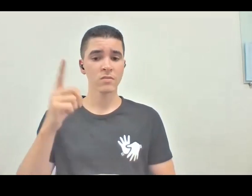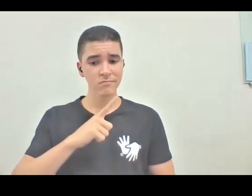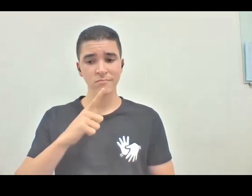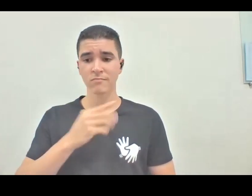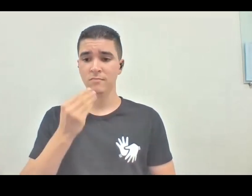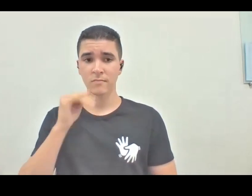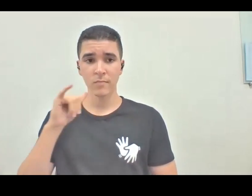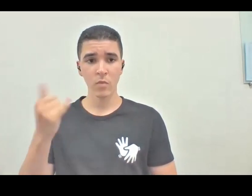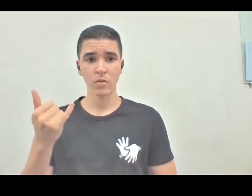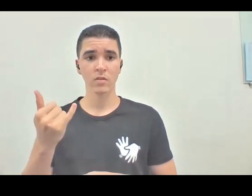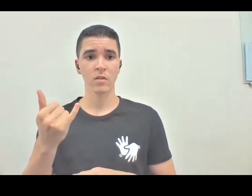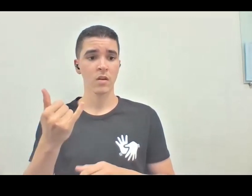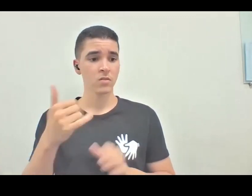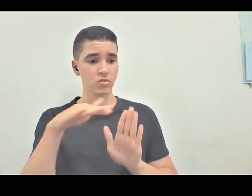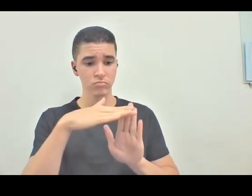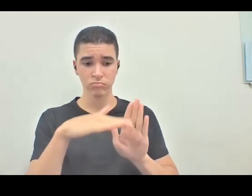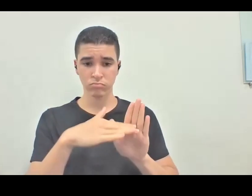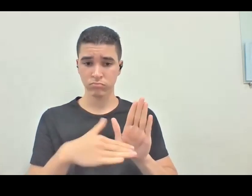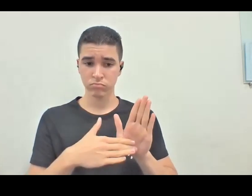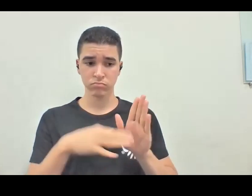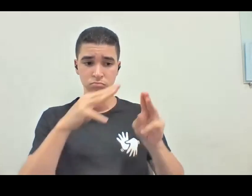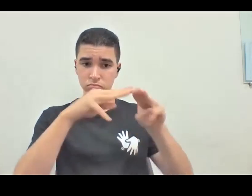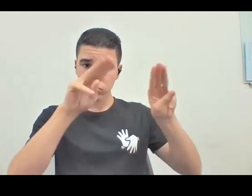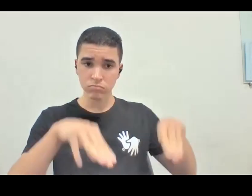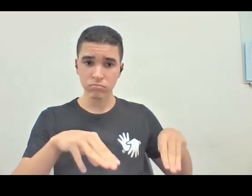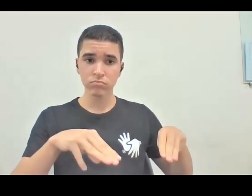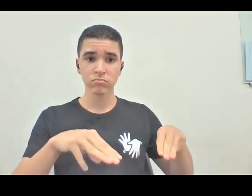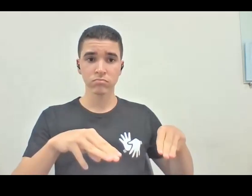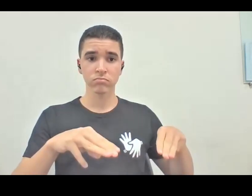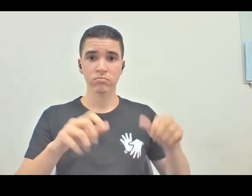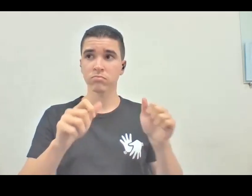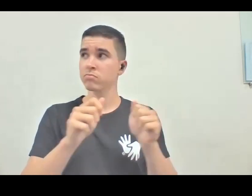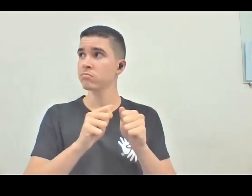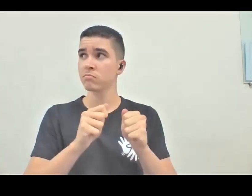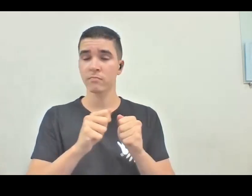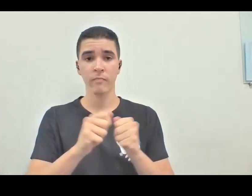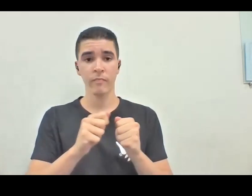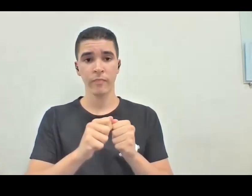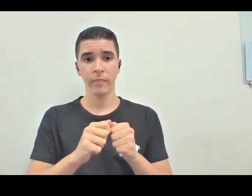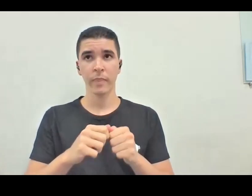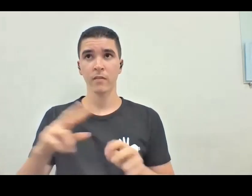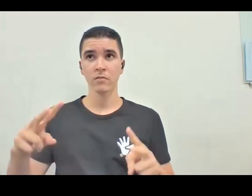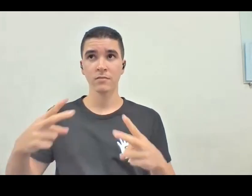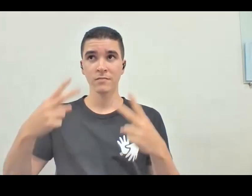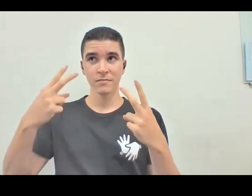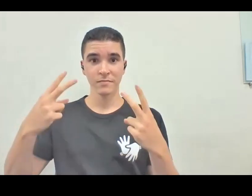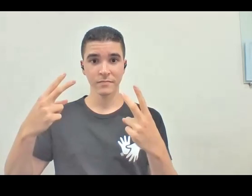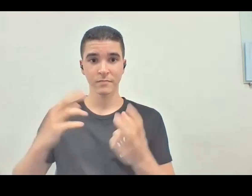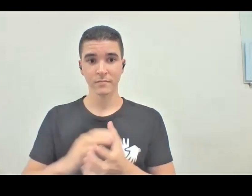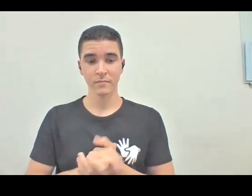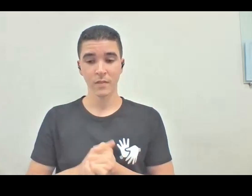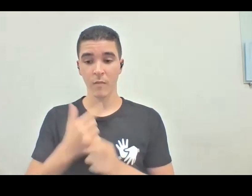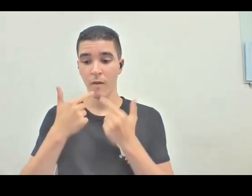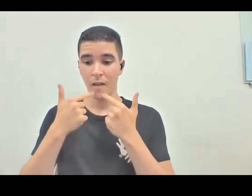de uma programação de museus, fazendo ela, ou sendo público, de me reolhar, né, de reolhar pra minha